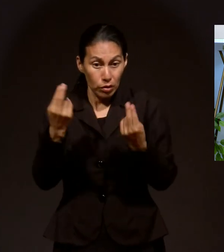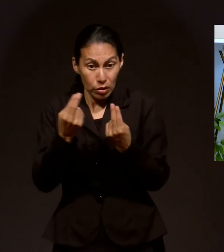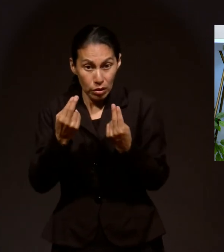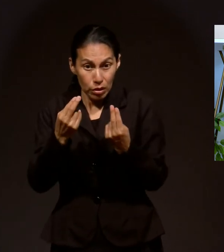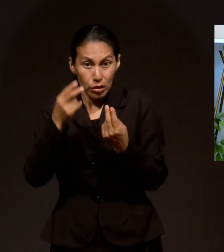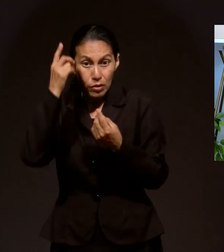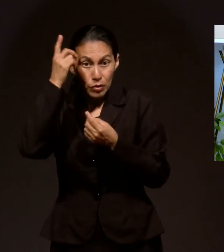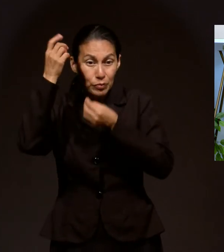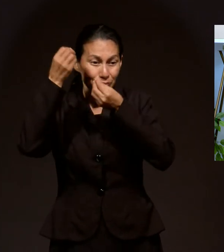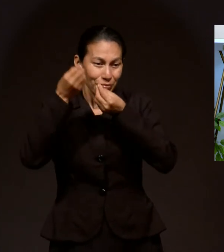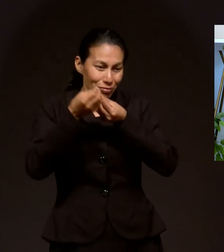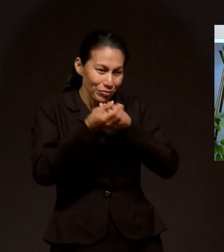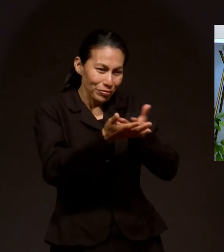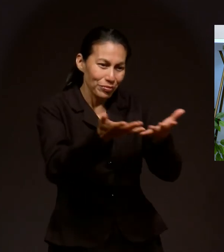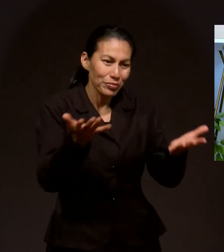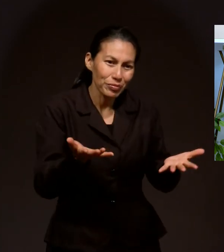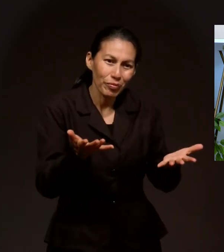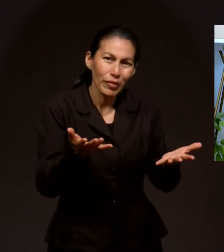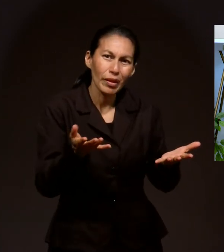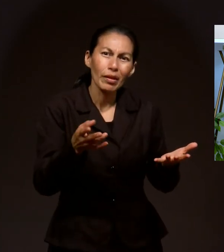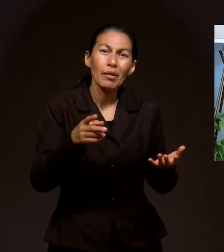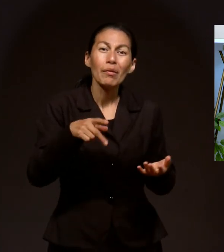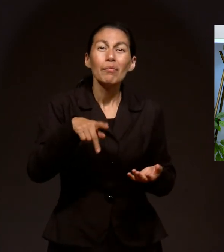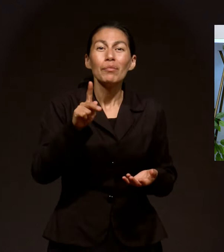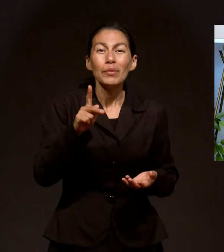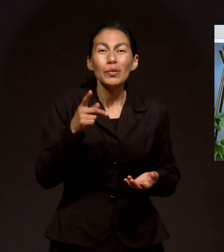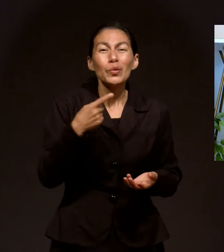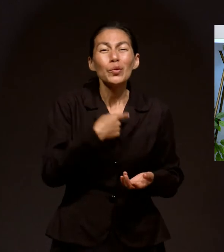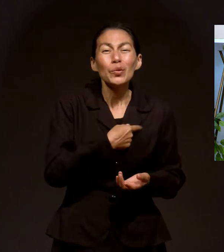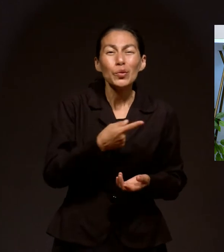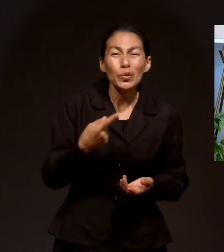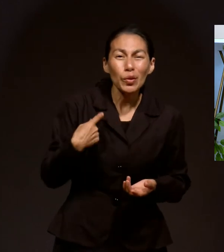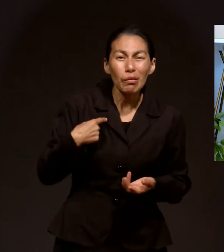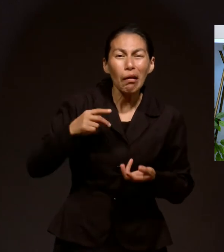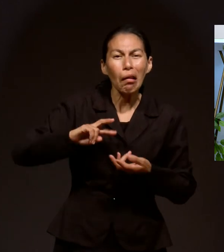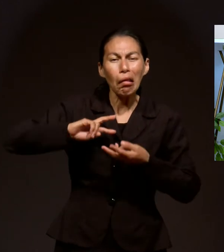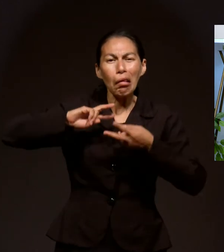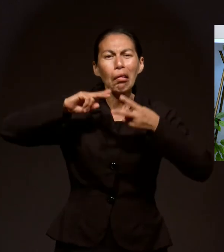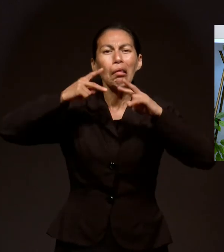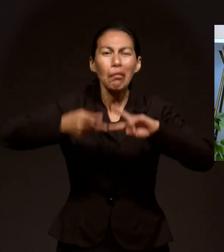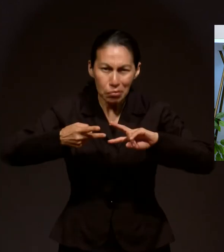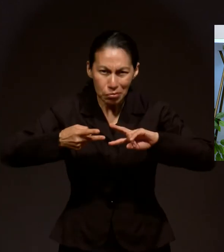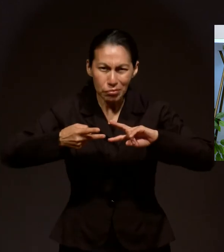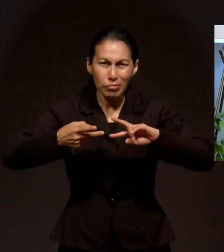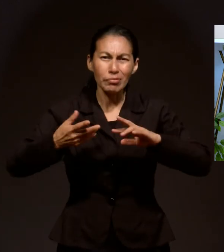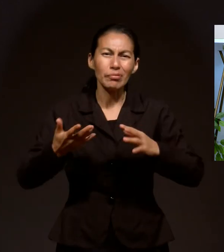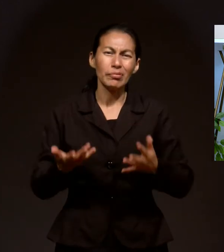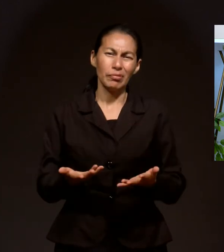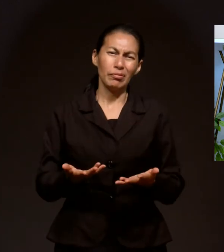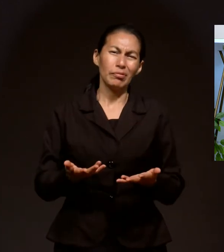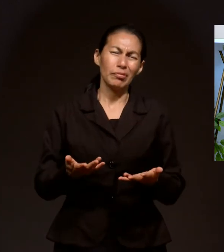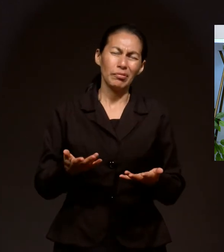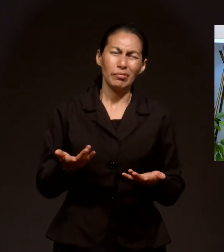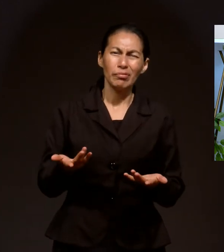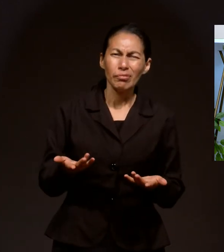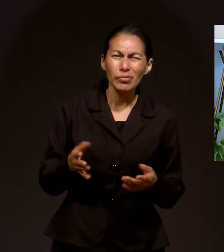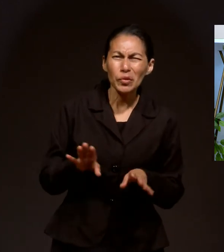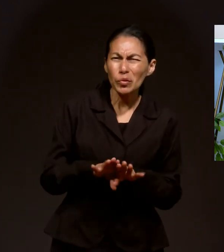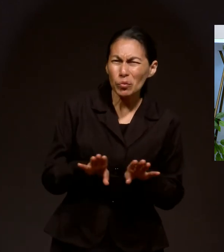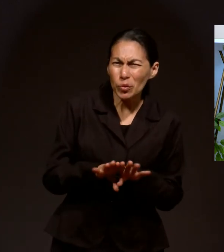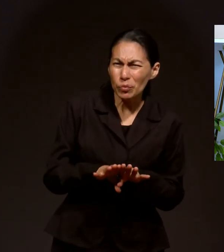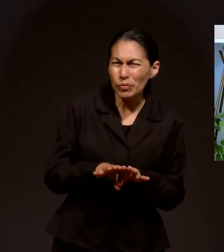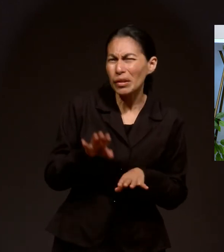las necesidades que tengamos. Nosotros muchas veces cambiamos esta ecuación, esta